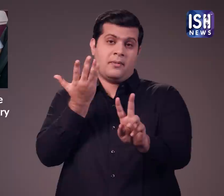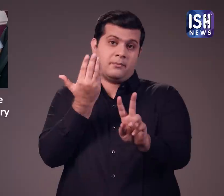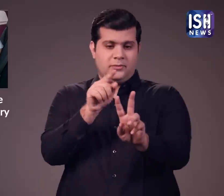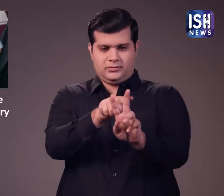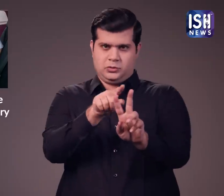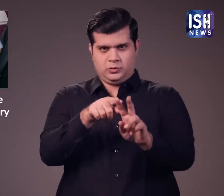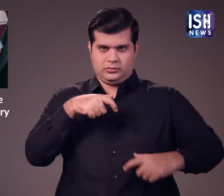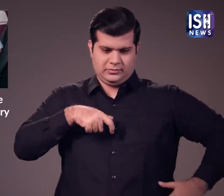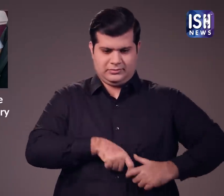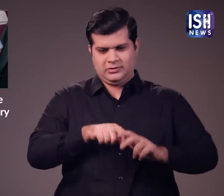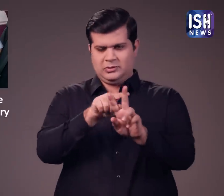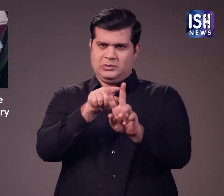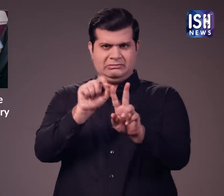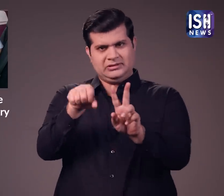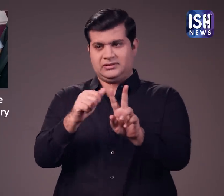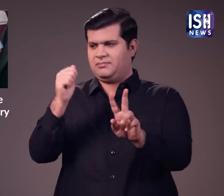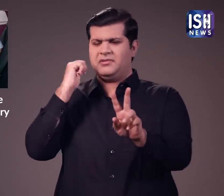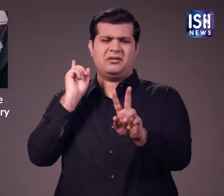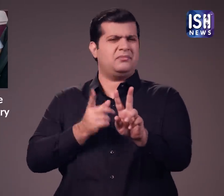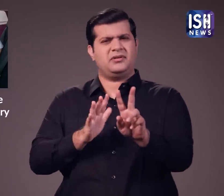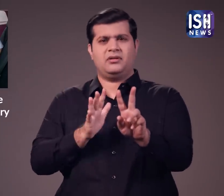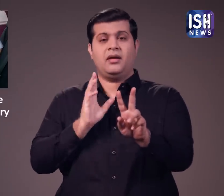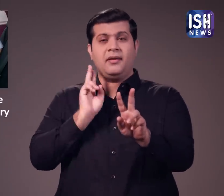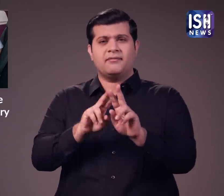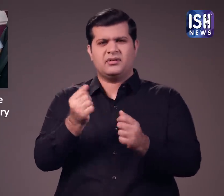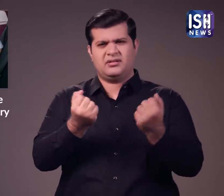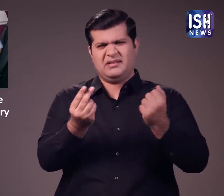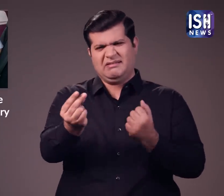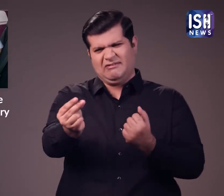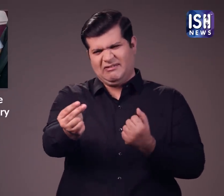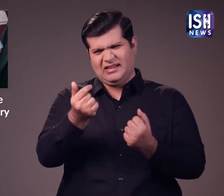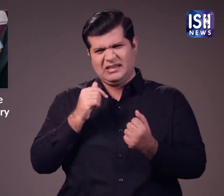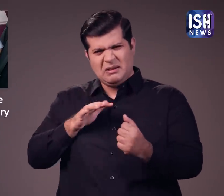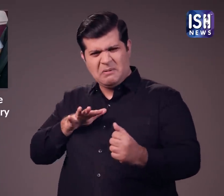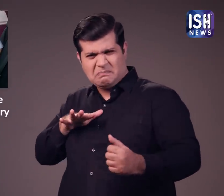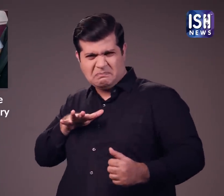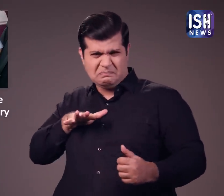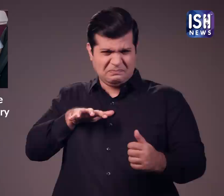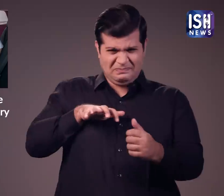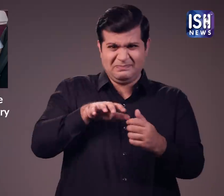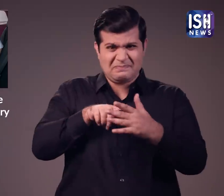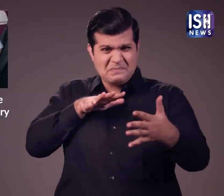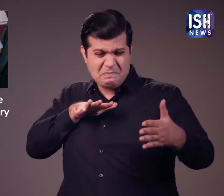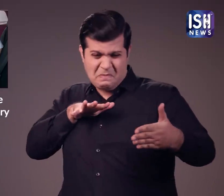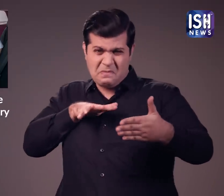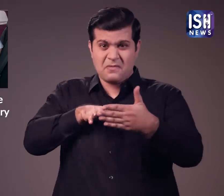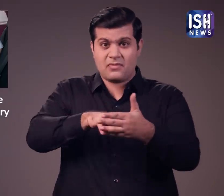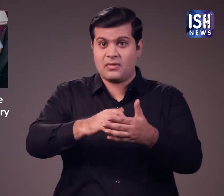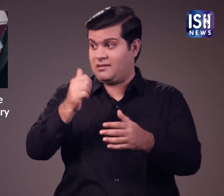नहीं यदि पीछली seat पर बैटे यातरी ने seatbelt नहीं पहना हुआ है तो दुरगटना के समय पीछे की seat पर बैठा व्यक्ति कभी कभी